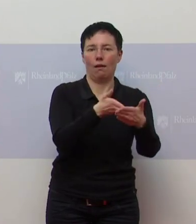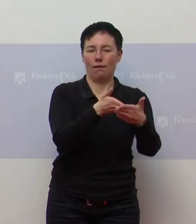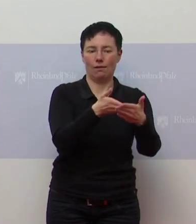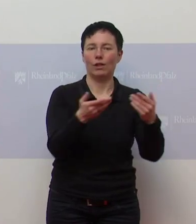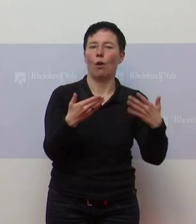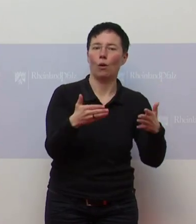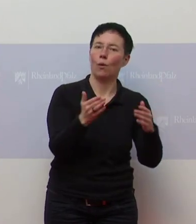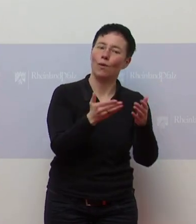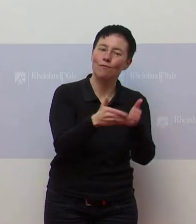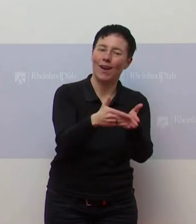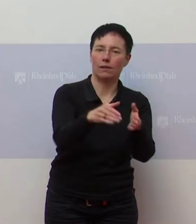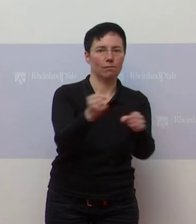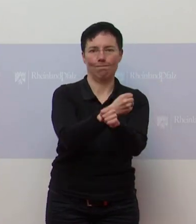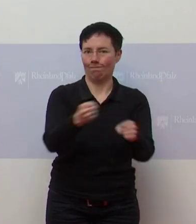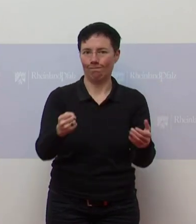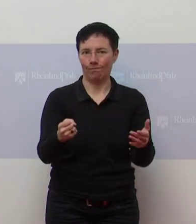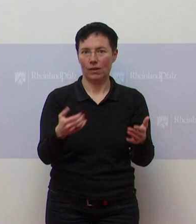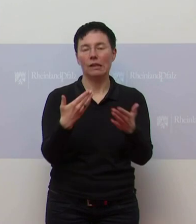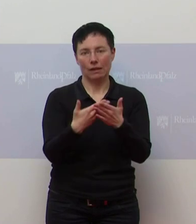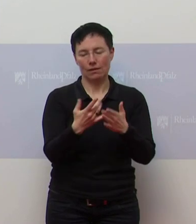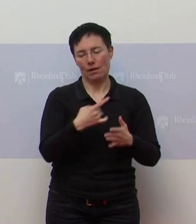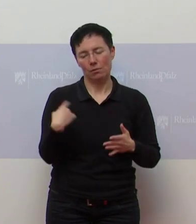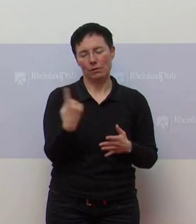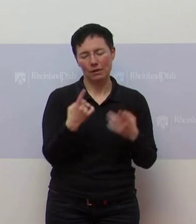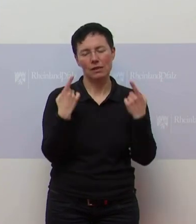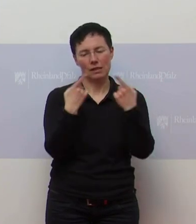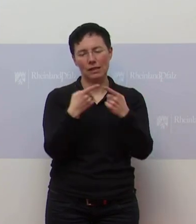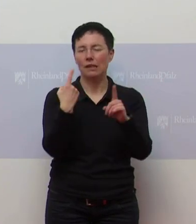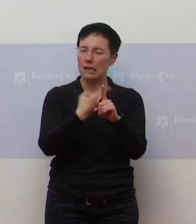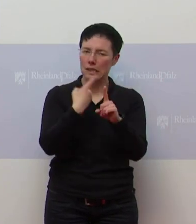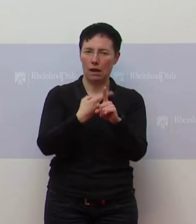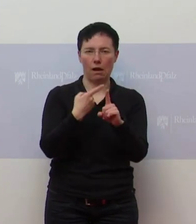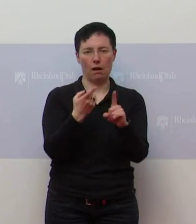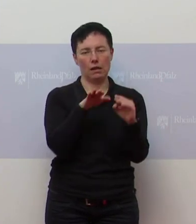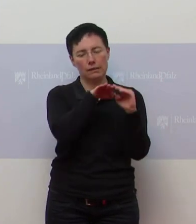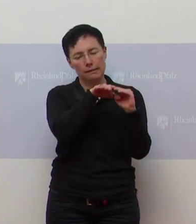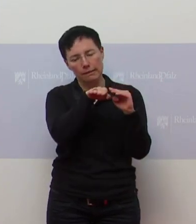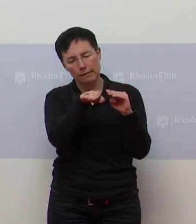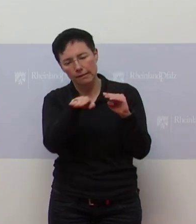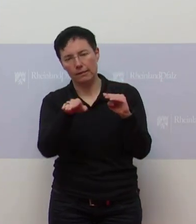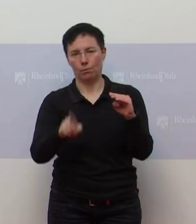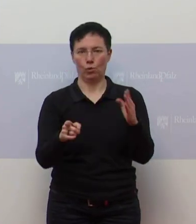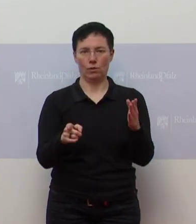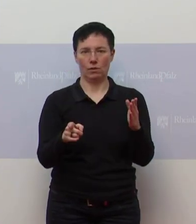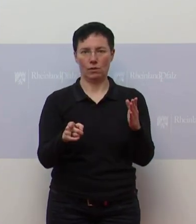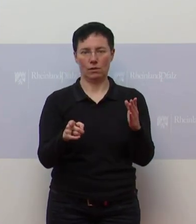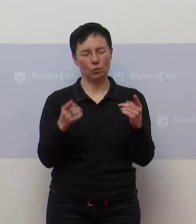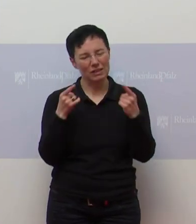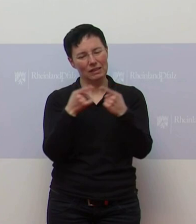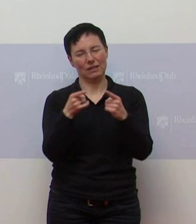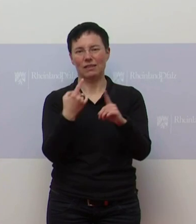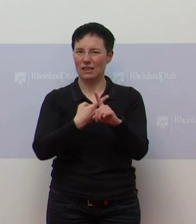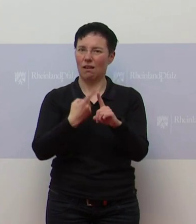Das heißt, unser aller Bestreben muss es einfach sein, dass wir die Zahlen runterdrücken und dass wir da wieder zu besseren Zahlen kommen werden.